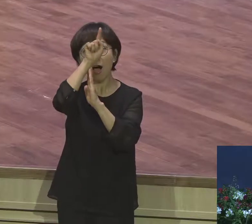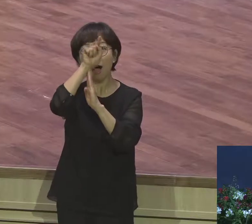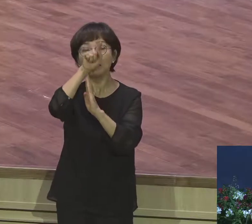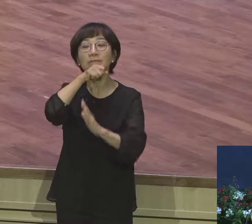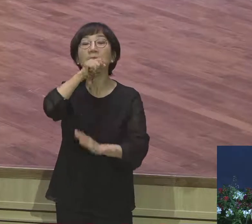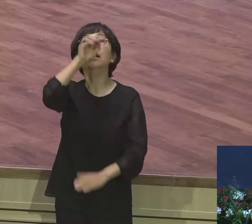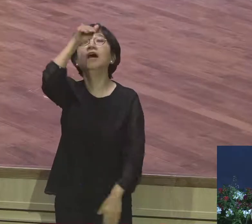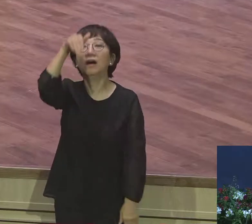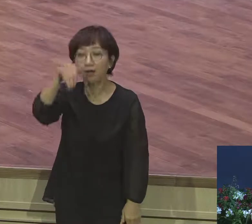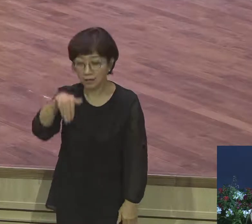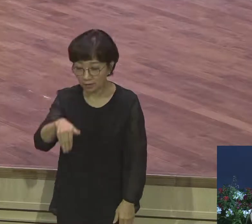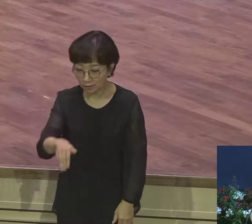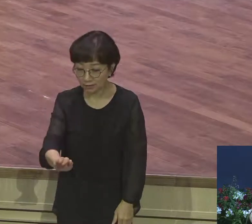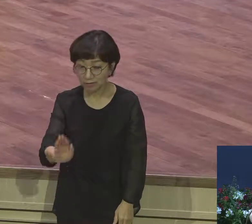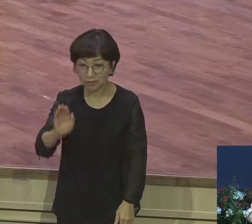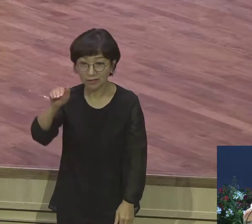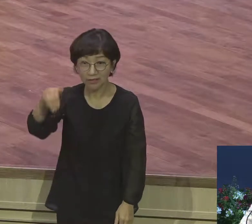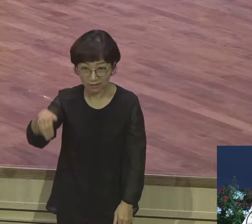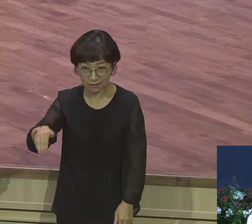주가 예측은 힘들다 그래요